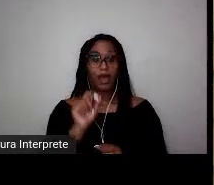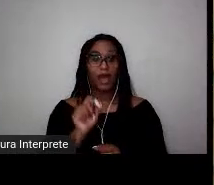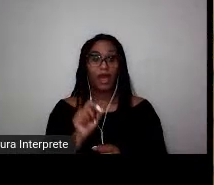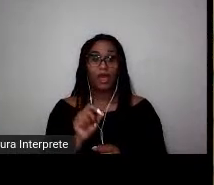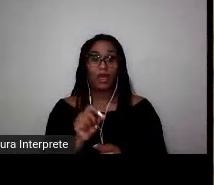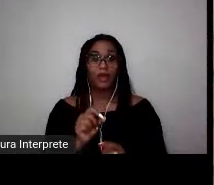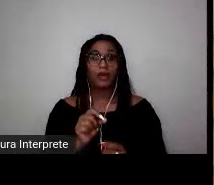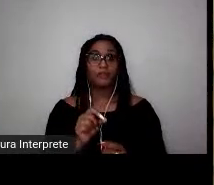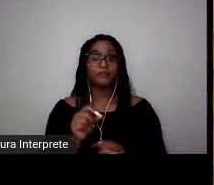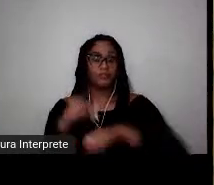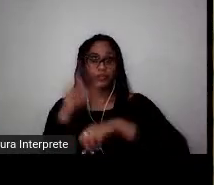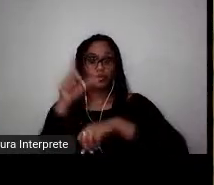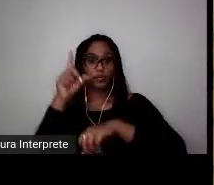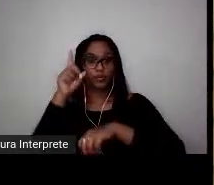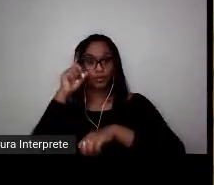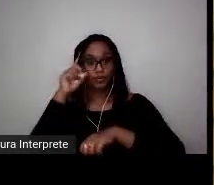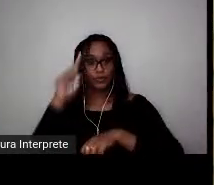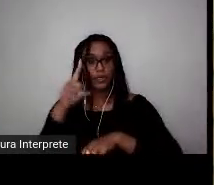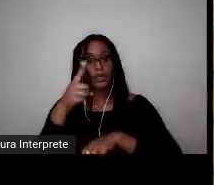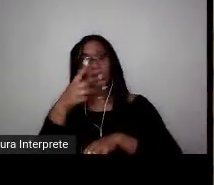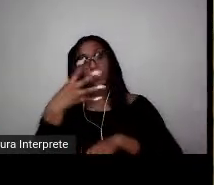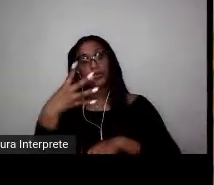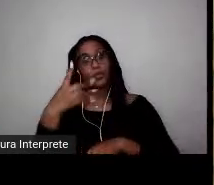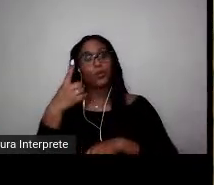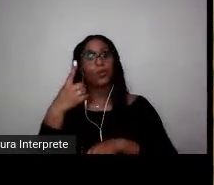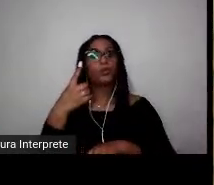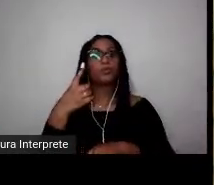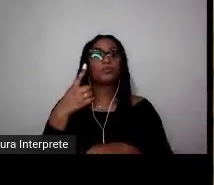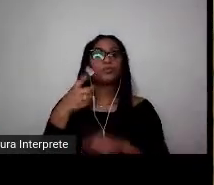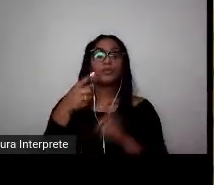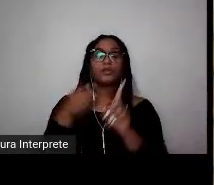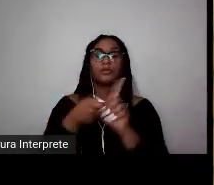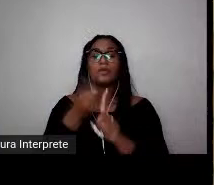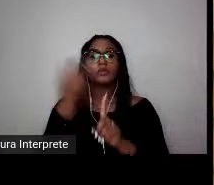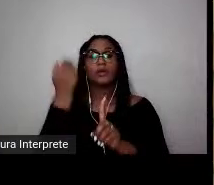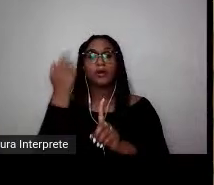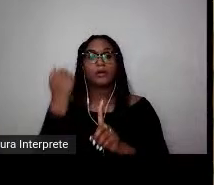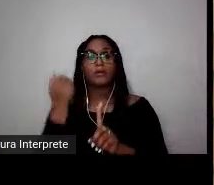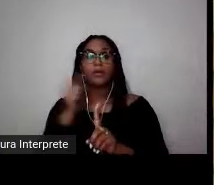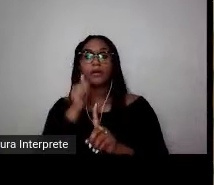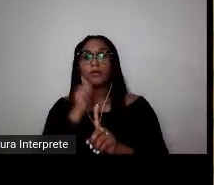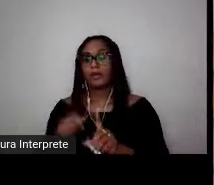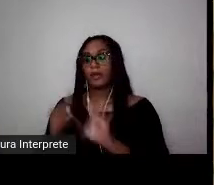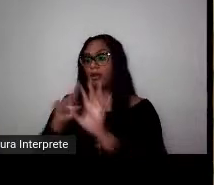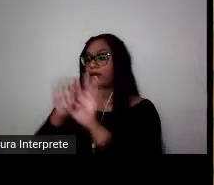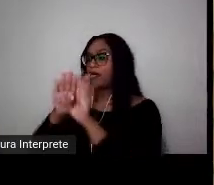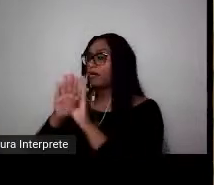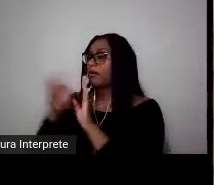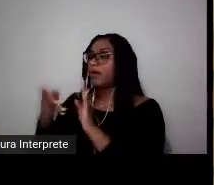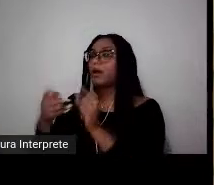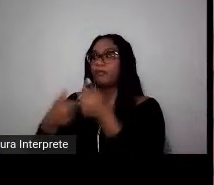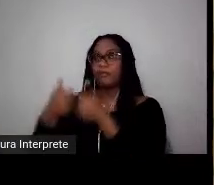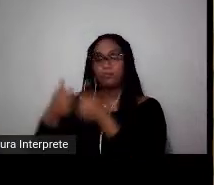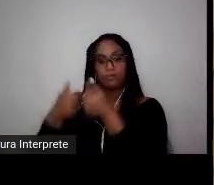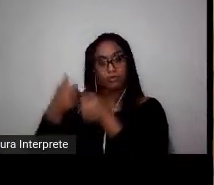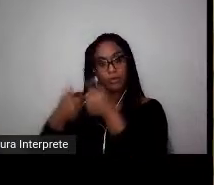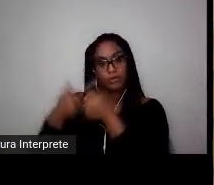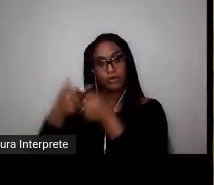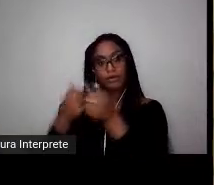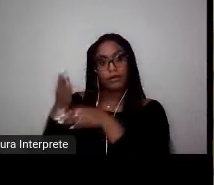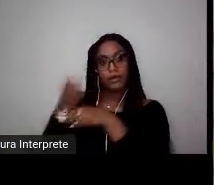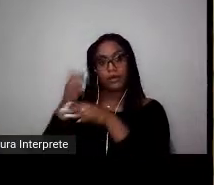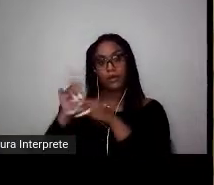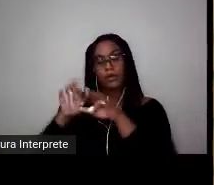Existe um antes do dia 14 de abril de 1941, quando as mulheres brasileiras praticavam futebol e outras modalidades